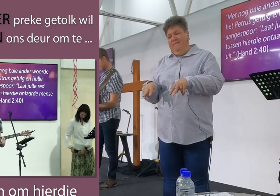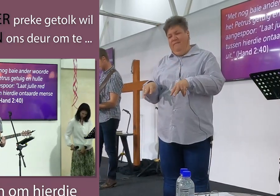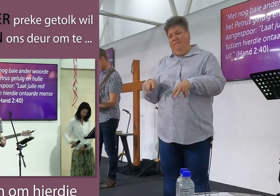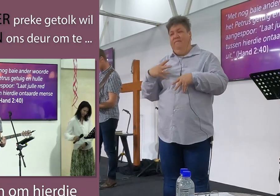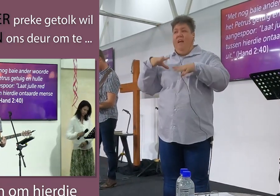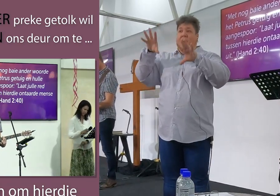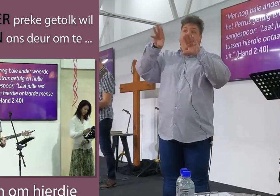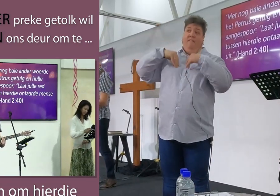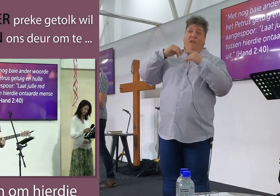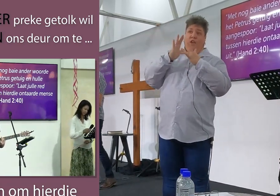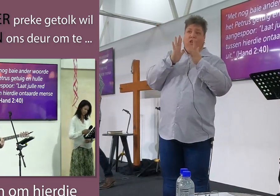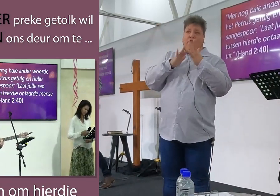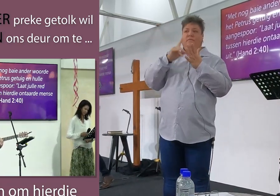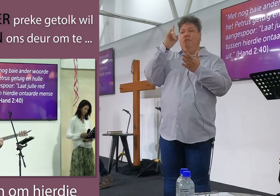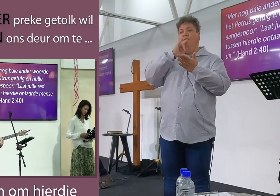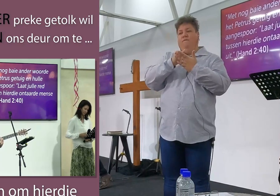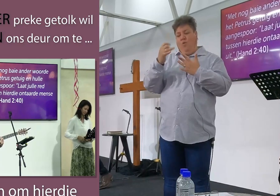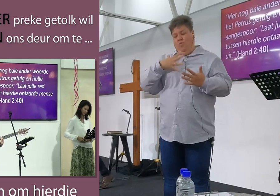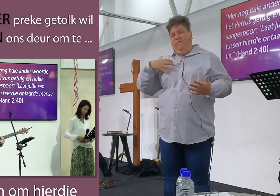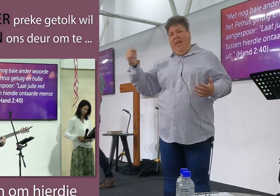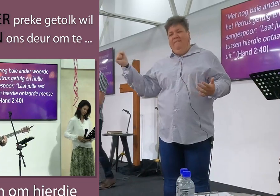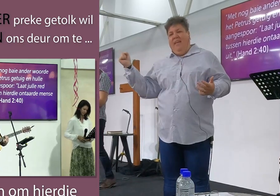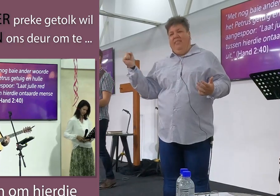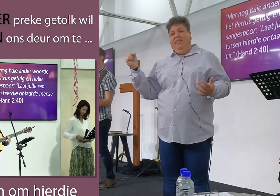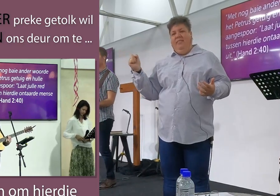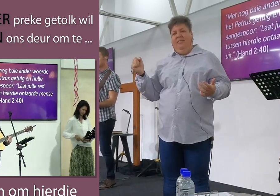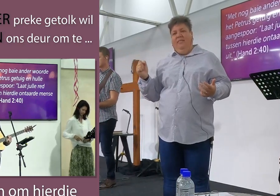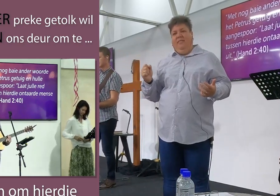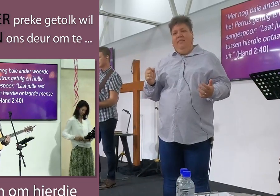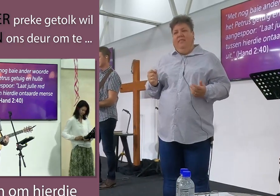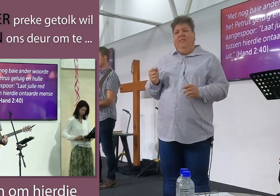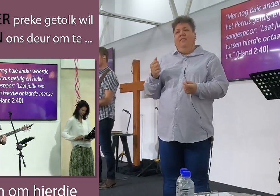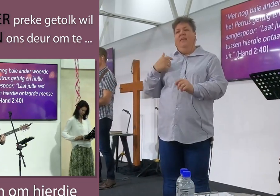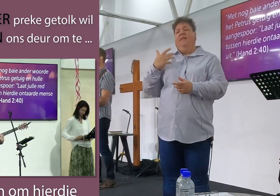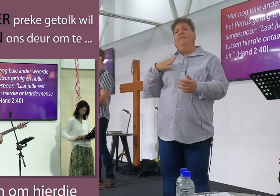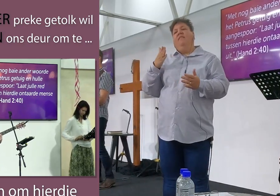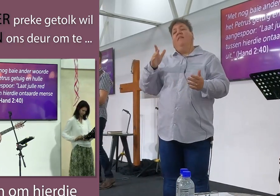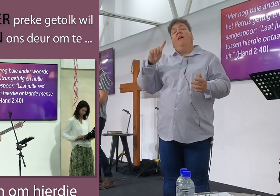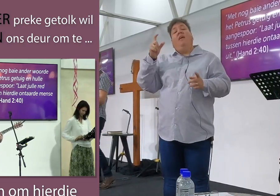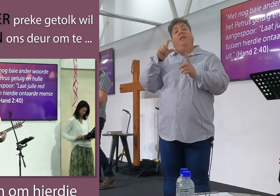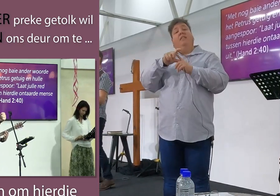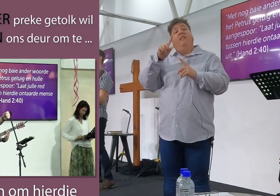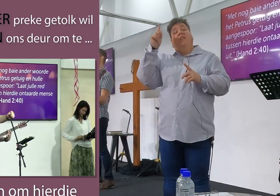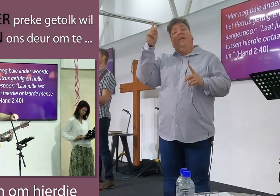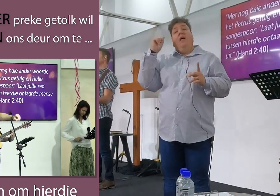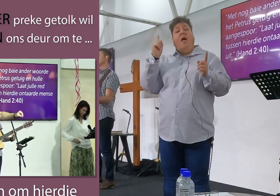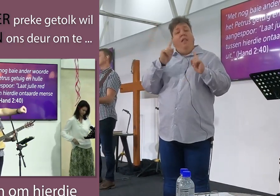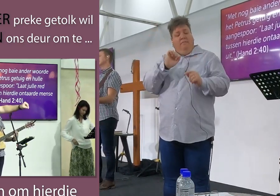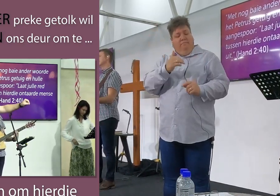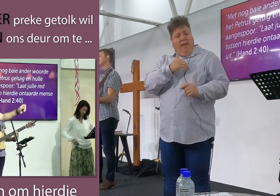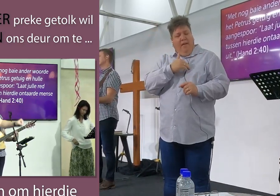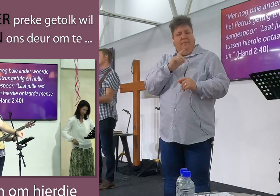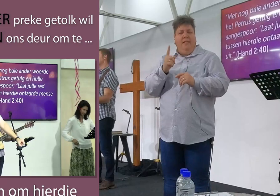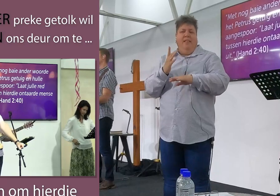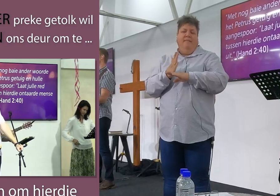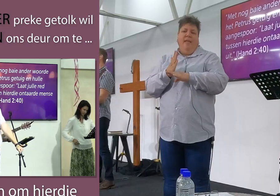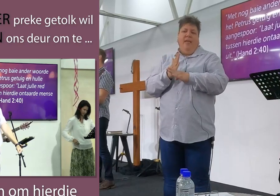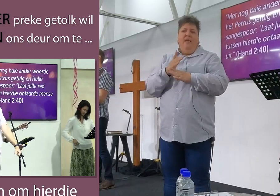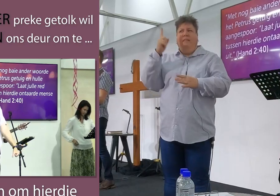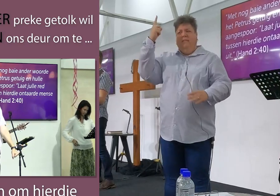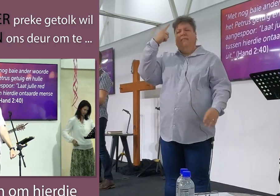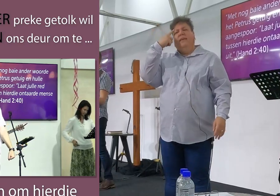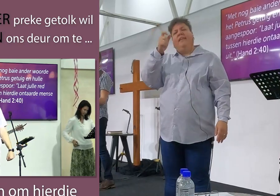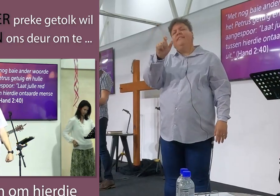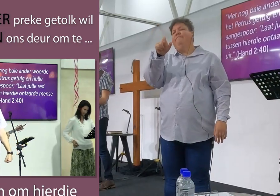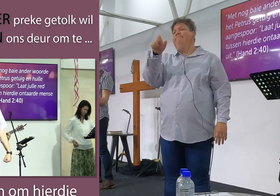Jesus aangryp het die vloek van ons afgehaal en ek om vra jylle dat jy en die elke van ons harte sal werk jy weet vir oog en wie sit hier